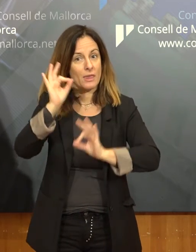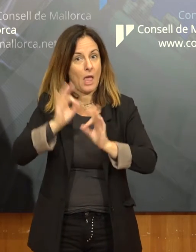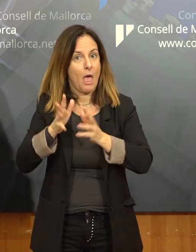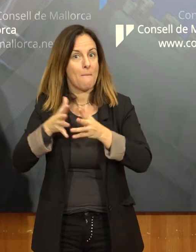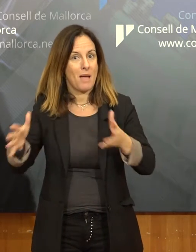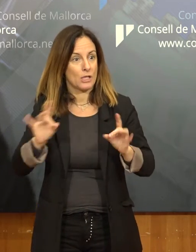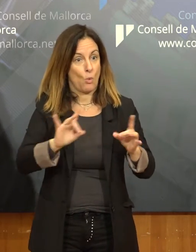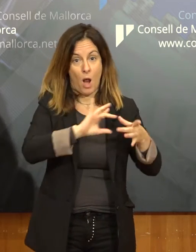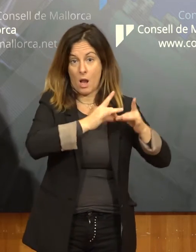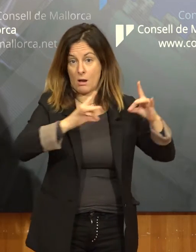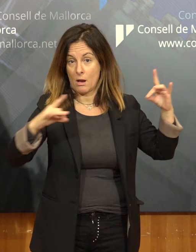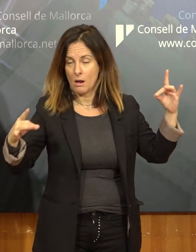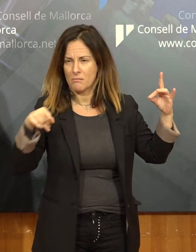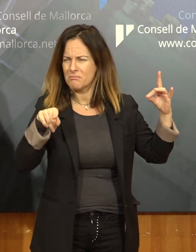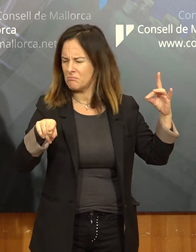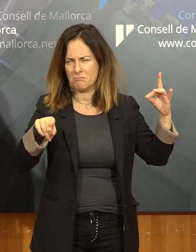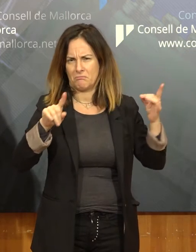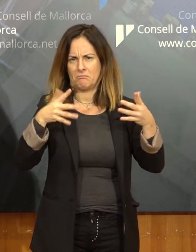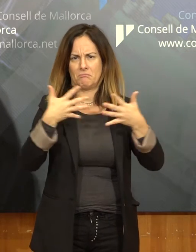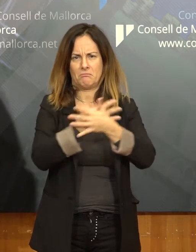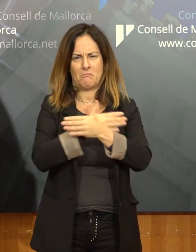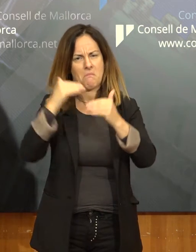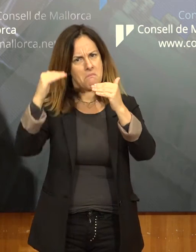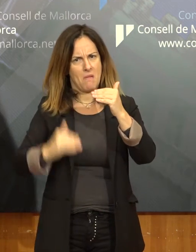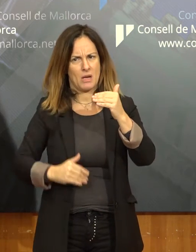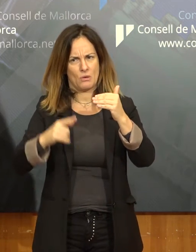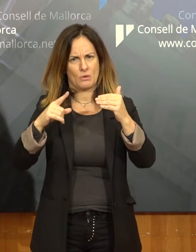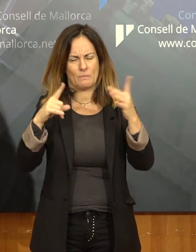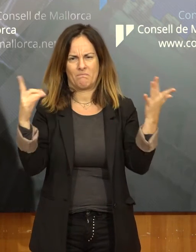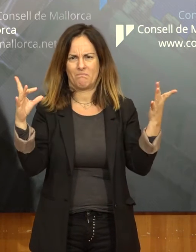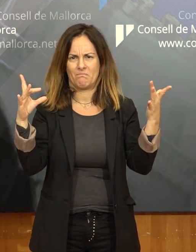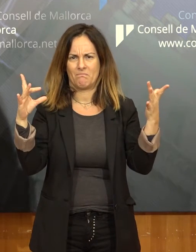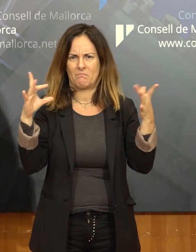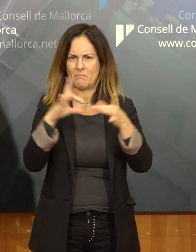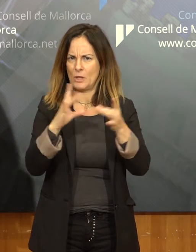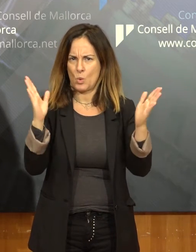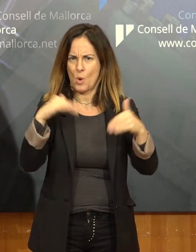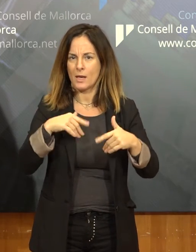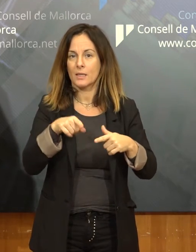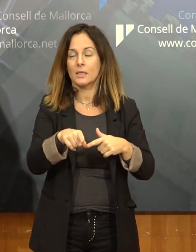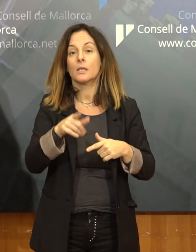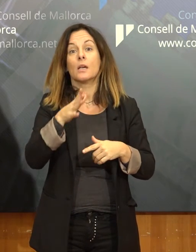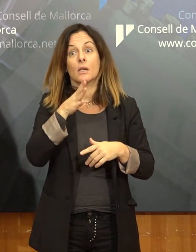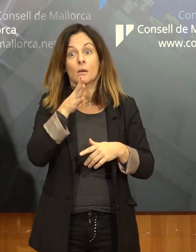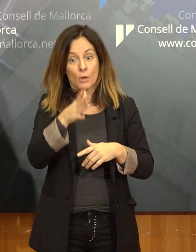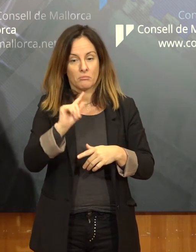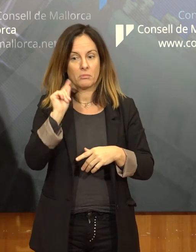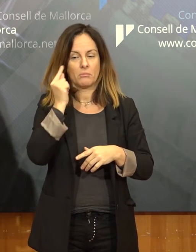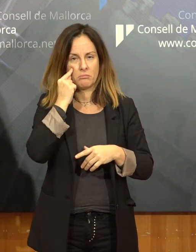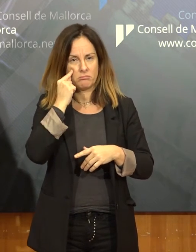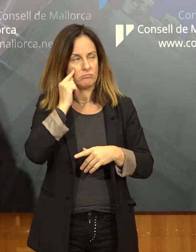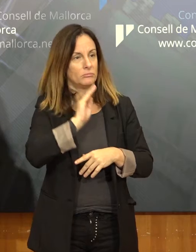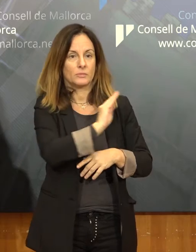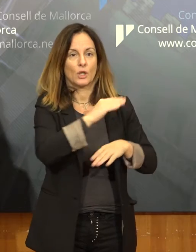que veiem que és una mica com incoherent. Per això, fa mesos que estem en conversacions amb el govern en Balea, els vàrem avisar d